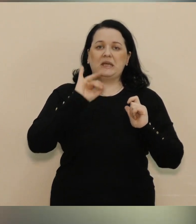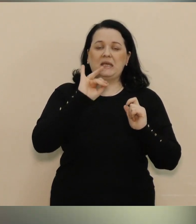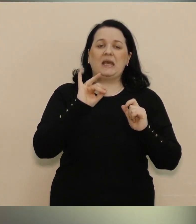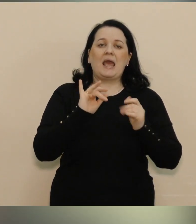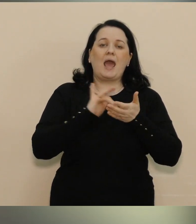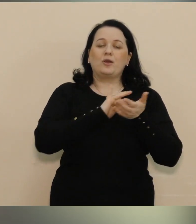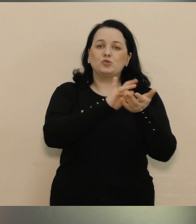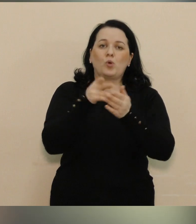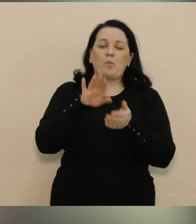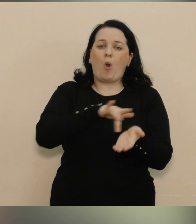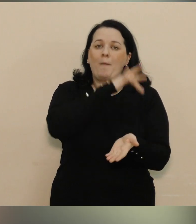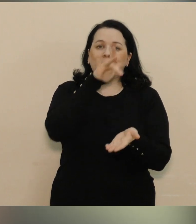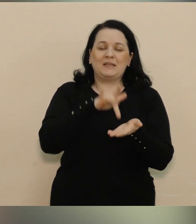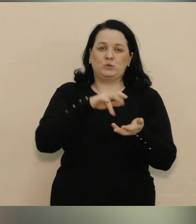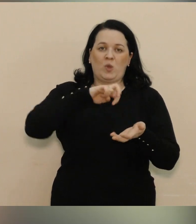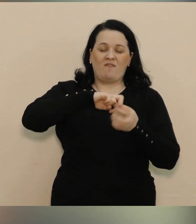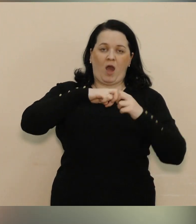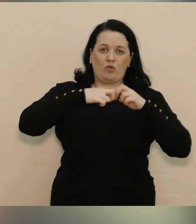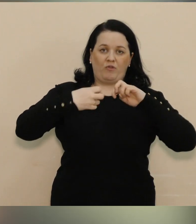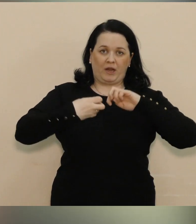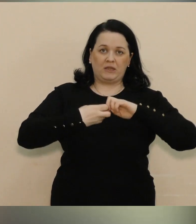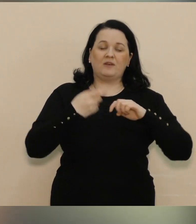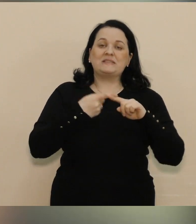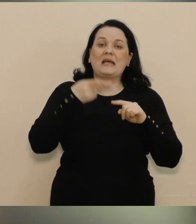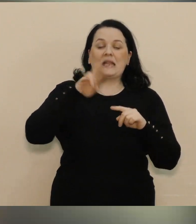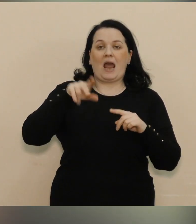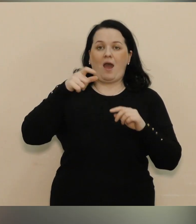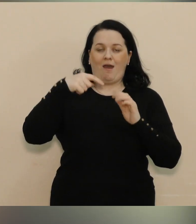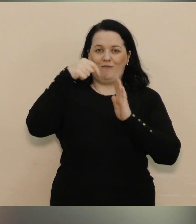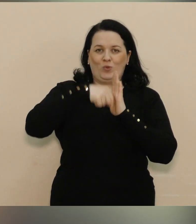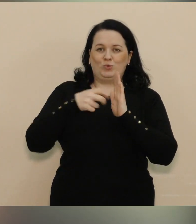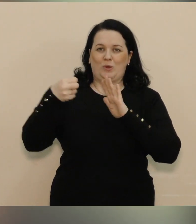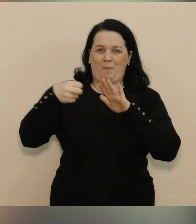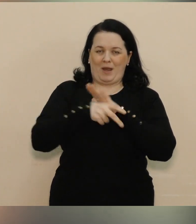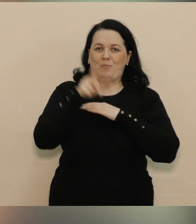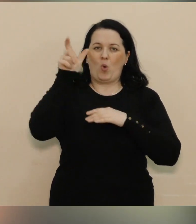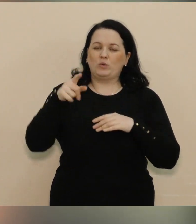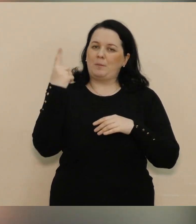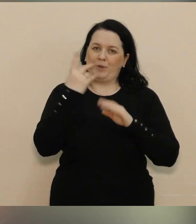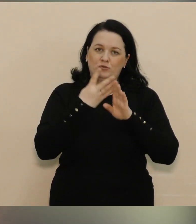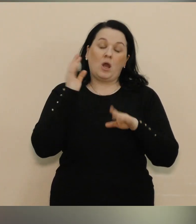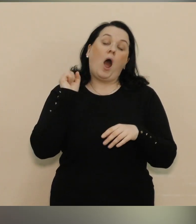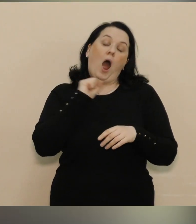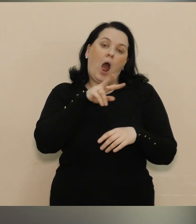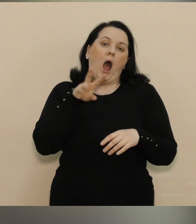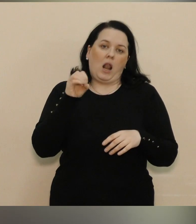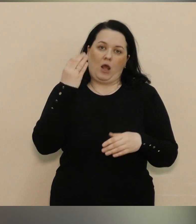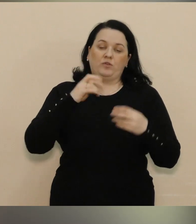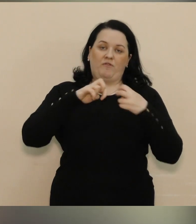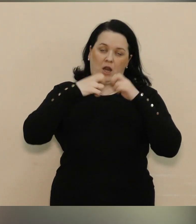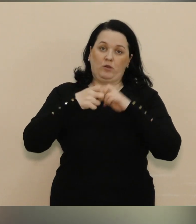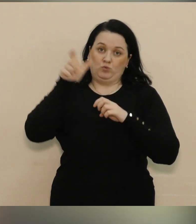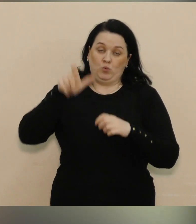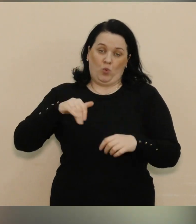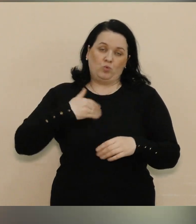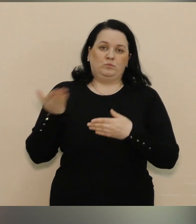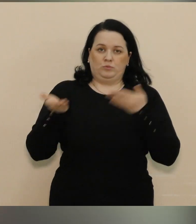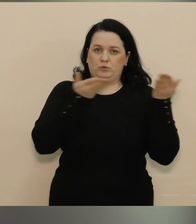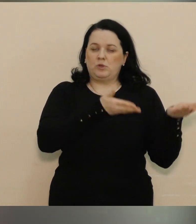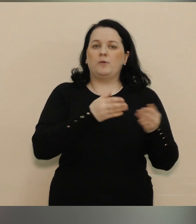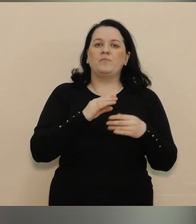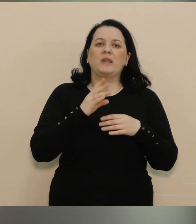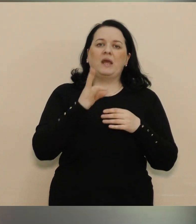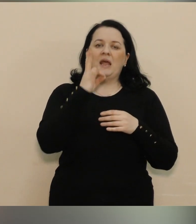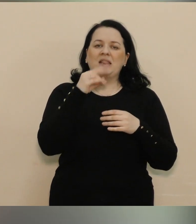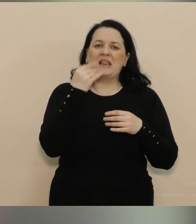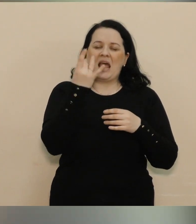екскурсія по місту Івано-Франківську. Це для внутрішньопереміщених осіб, першу чергу, але і франківці можуть відвідувати курс національно